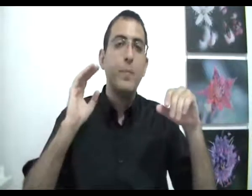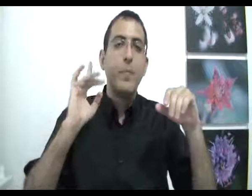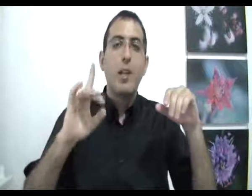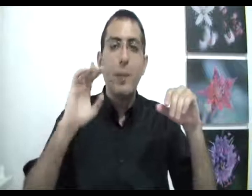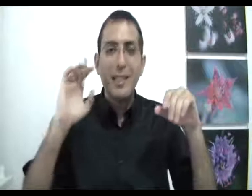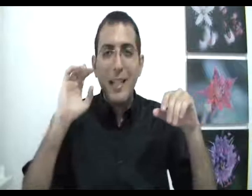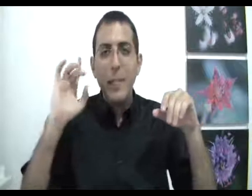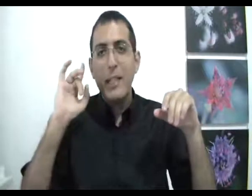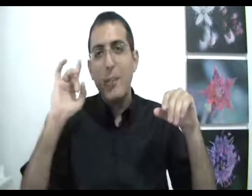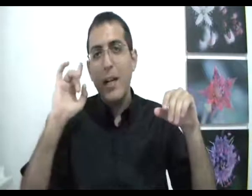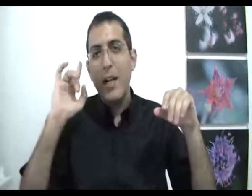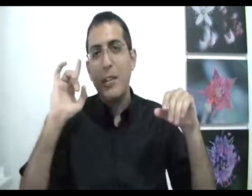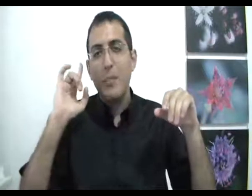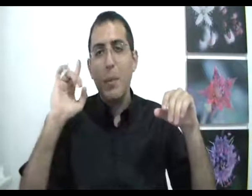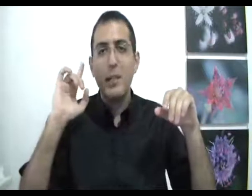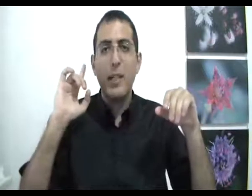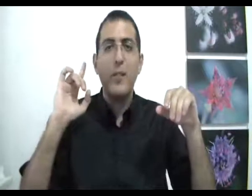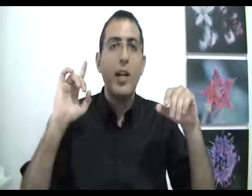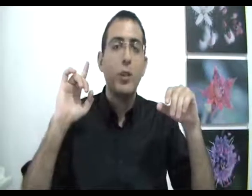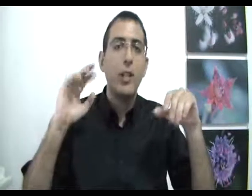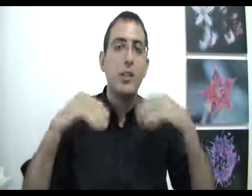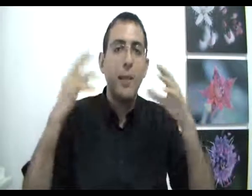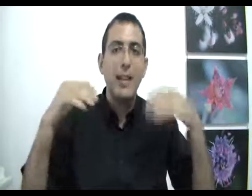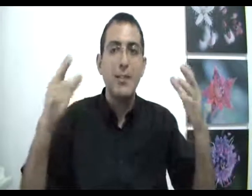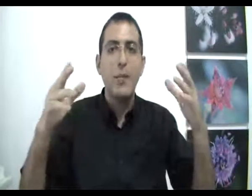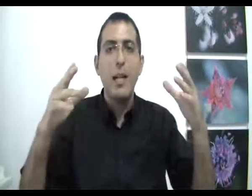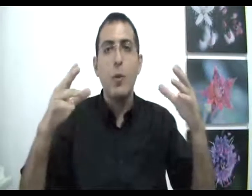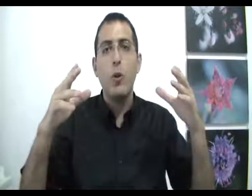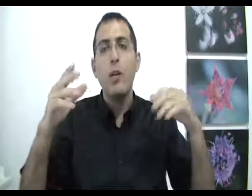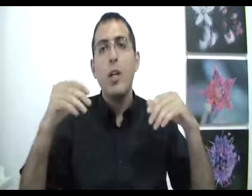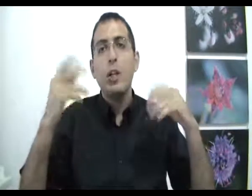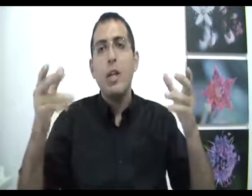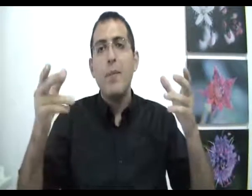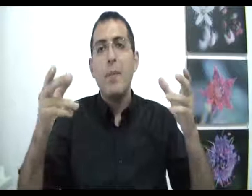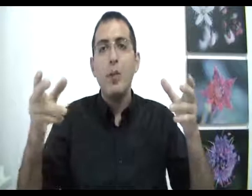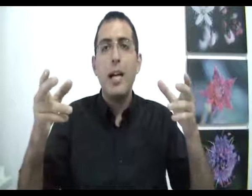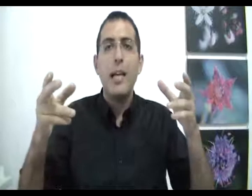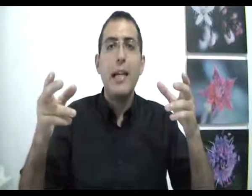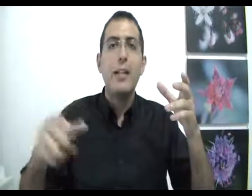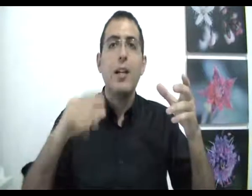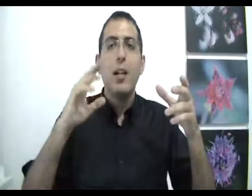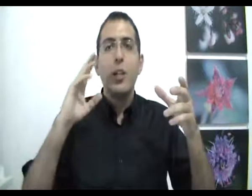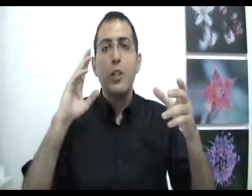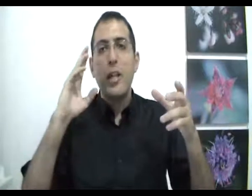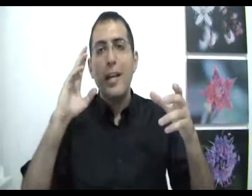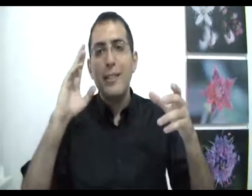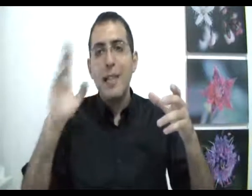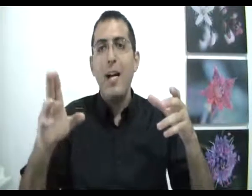מצד האמת, בפרספקטיבה הראשונה, שזה מעל הזמן ומעל המקום, שם גם לא שייך להגיד שרצה